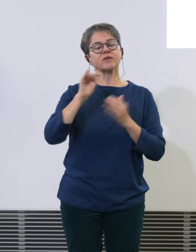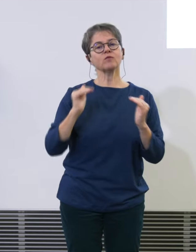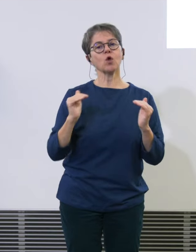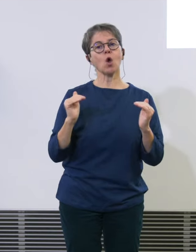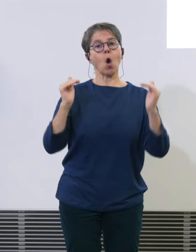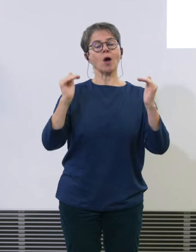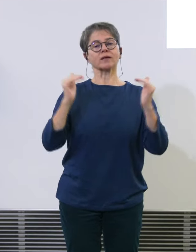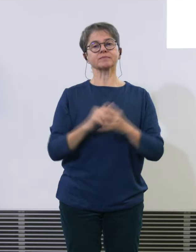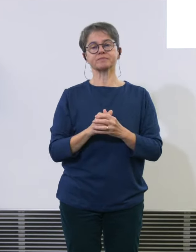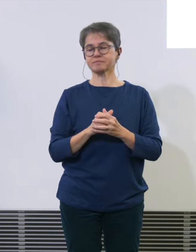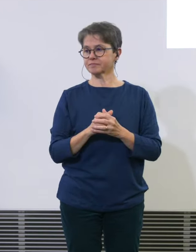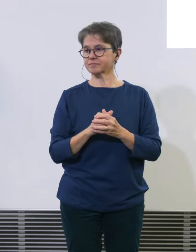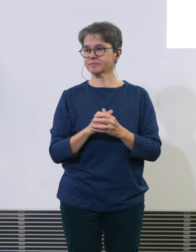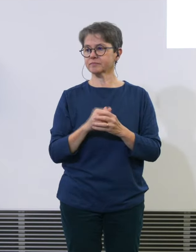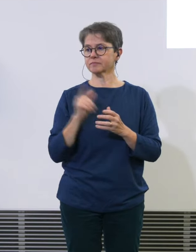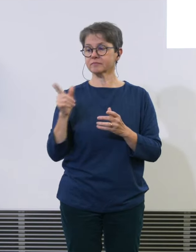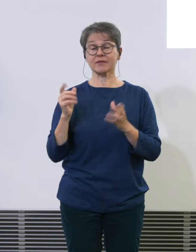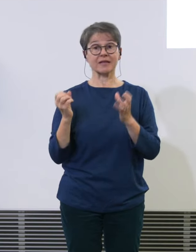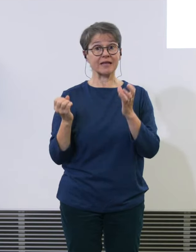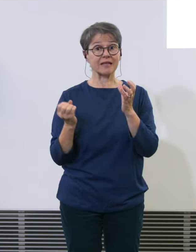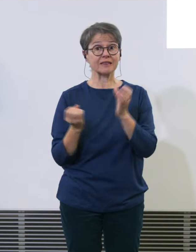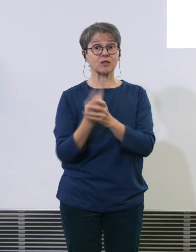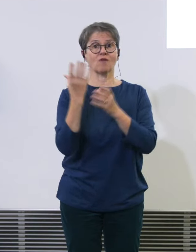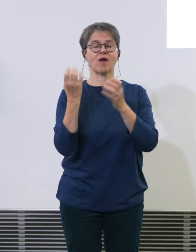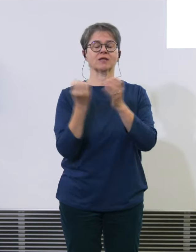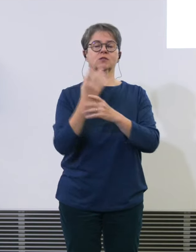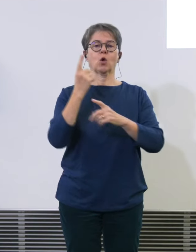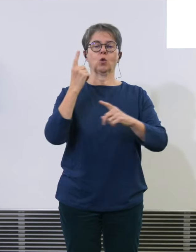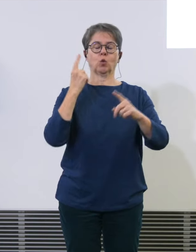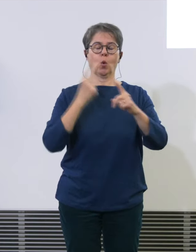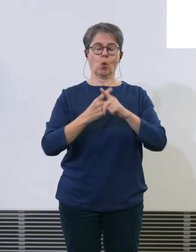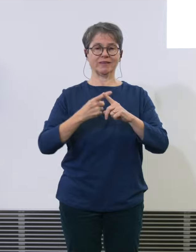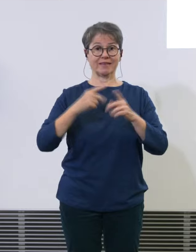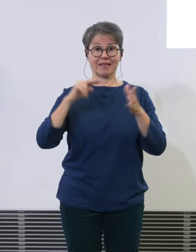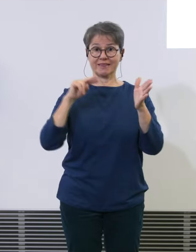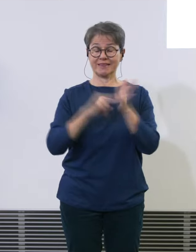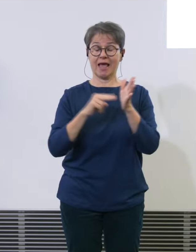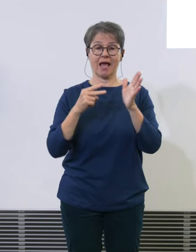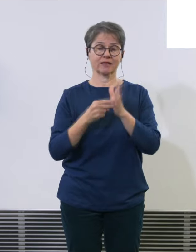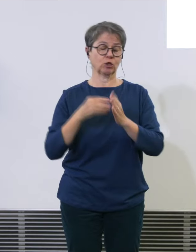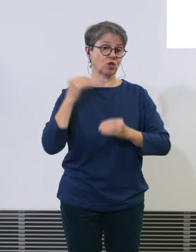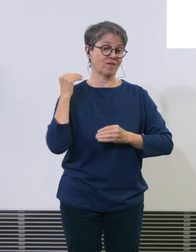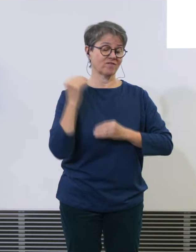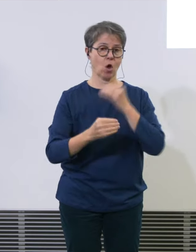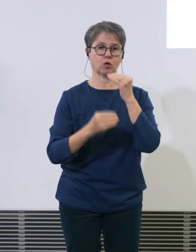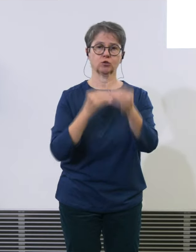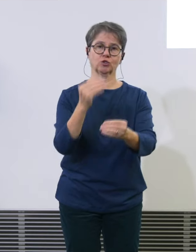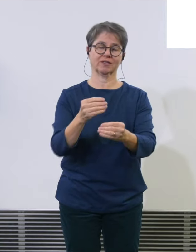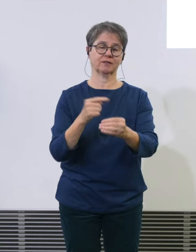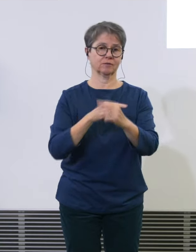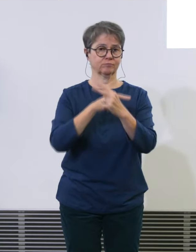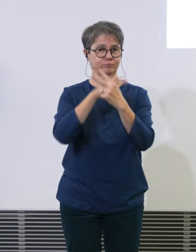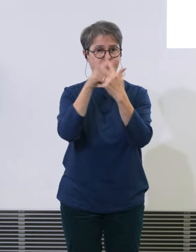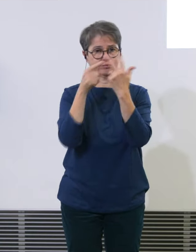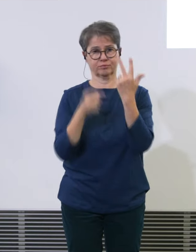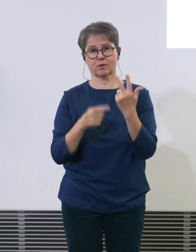Innovation und technische Fortschritte, das sind ganz klar die Schlüssel für die Dekarbonisierung, auch in der